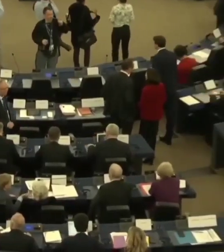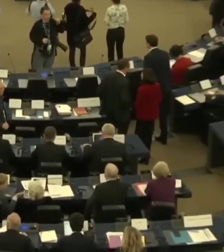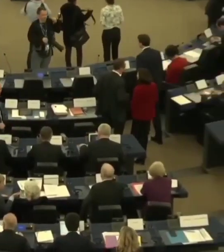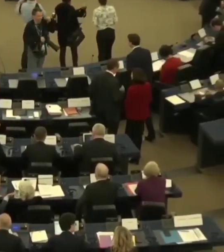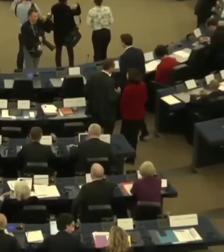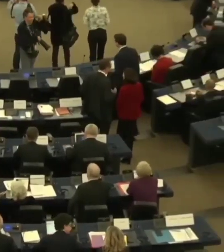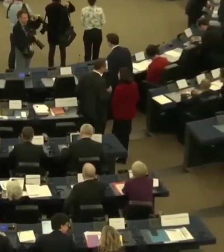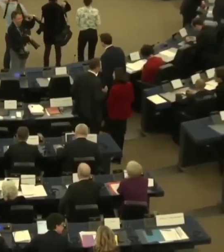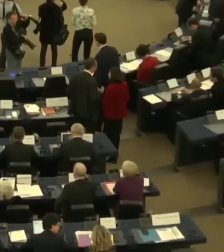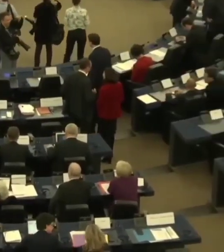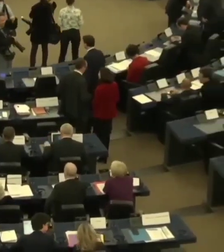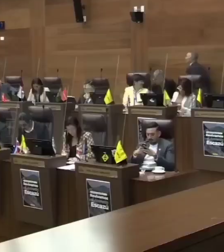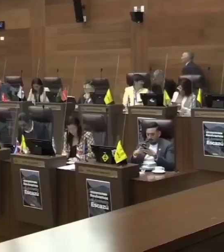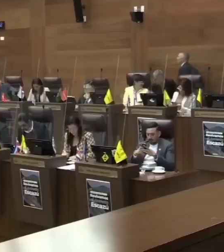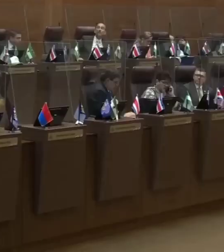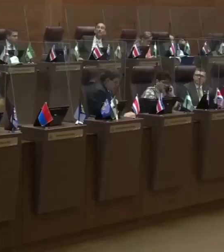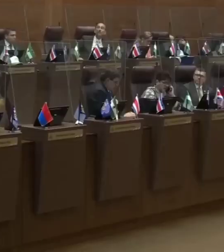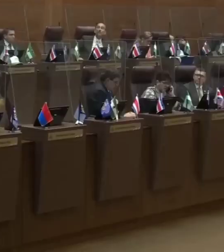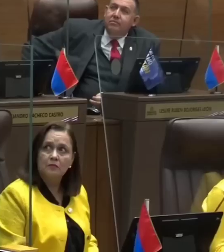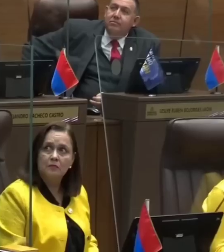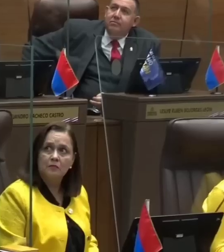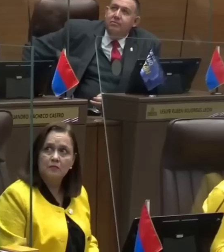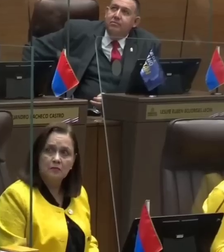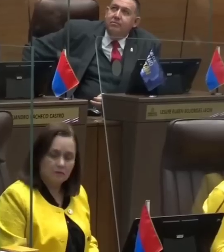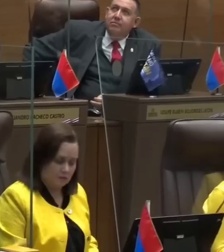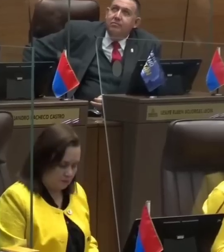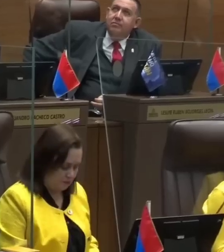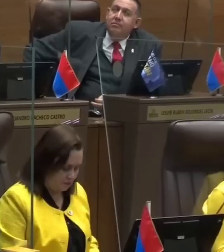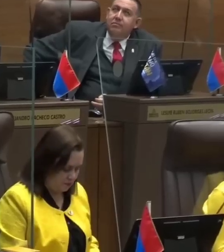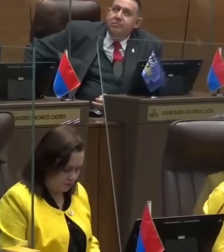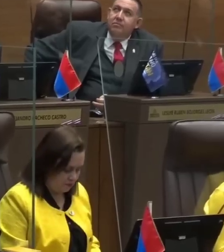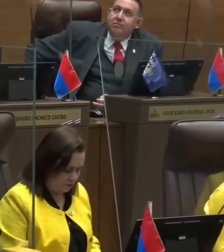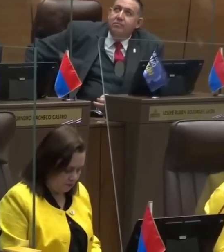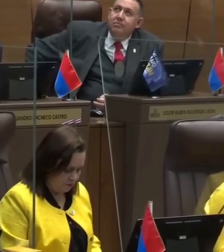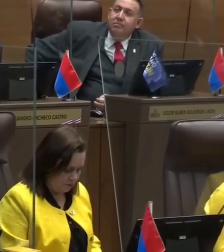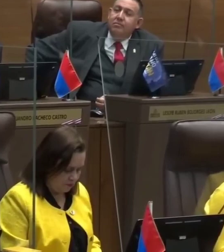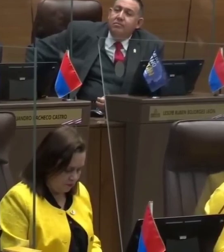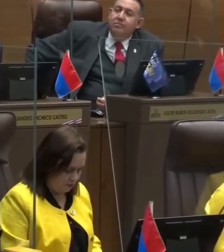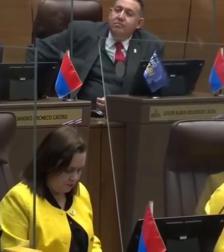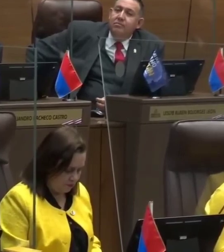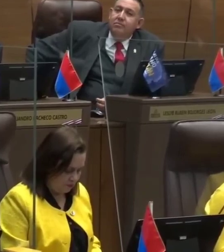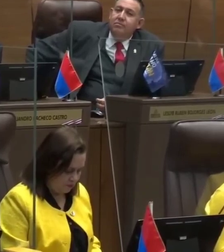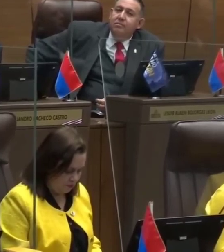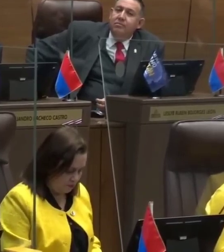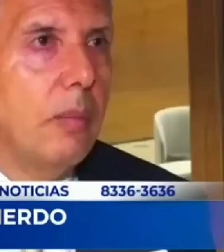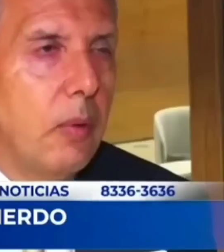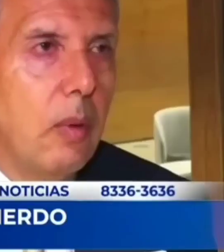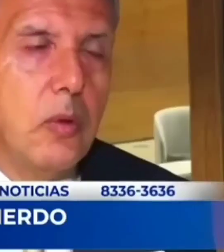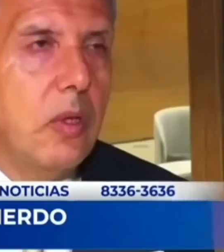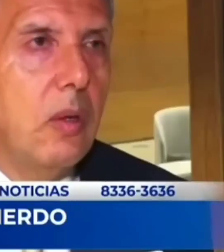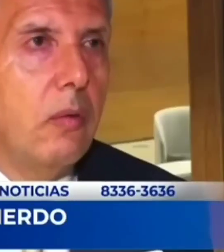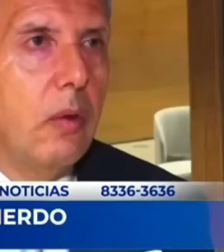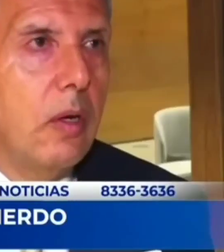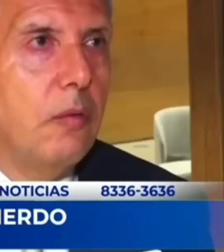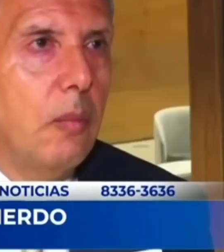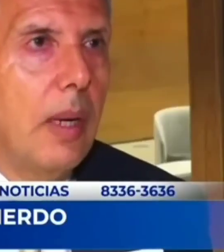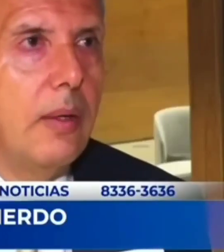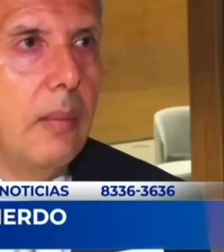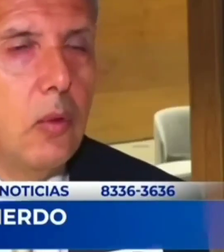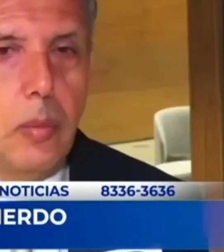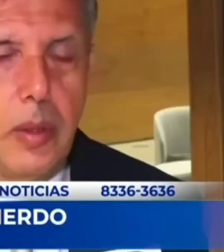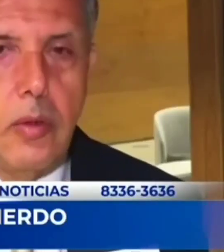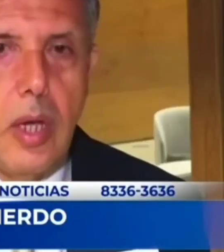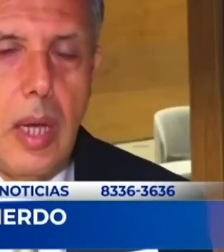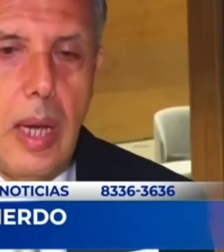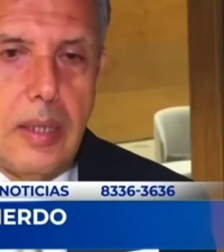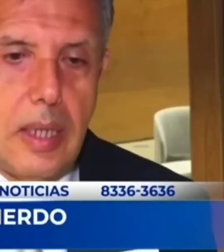Bueno, todavía no hemos entrado en esa etapa. He sostenido conversaciones con algunos jefes de fracción, pero no hemos tenido reuniones formales ni